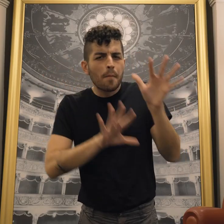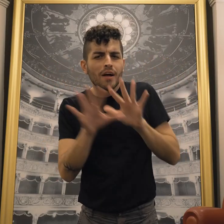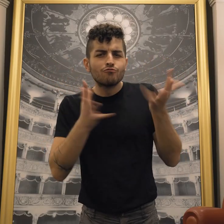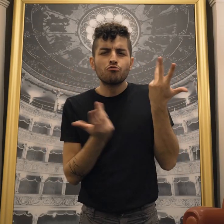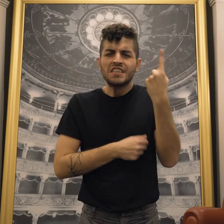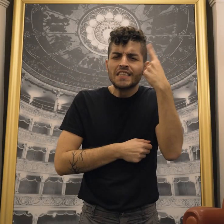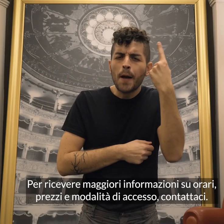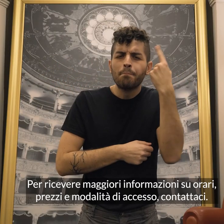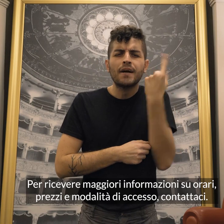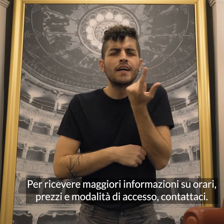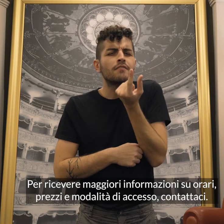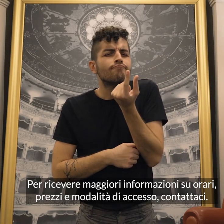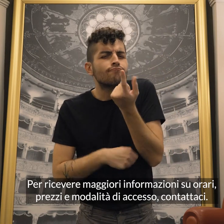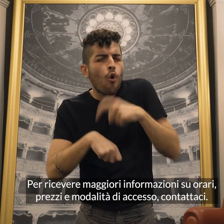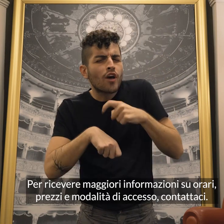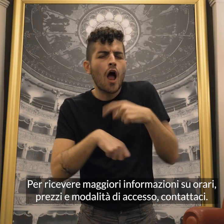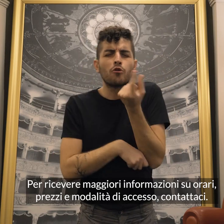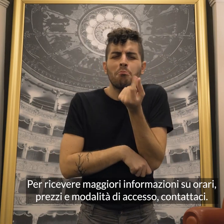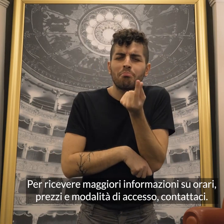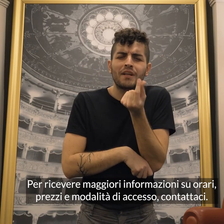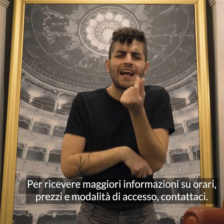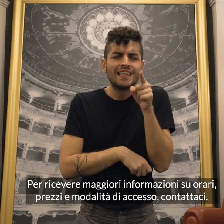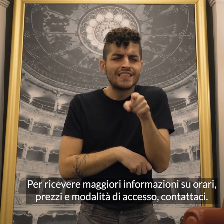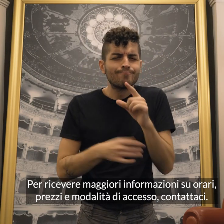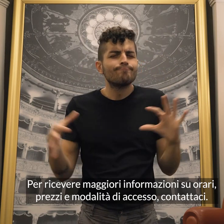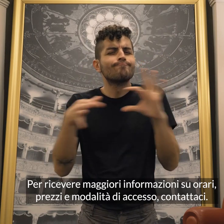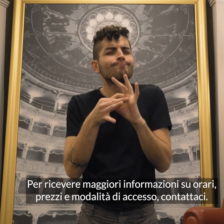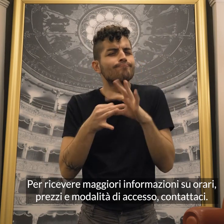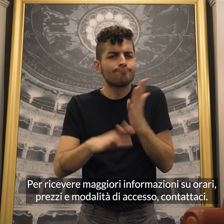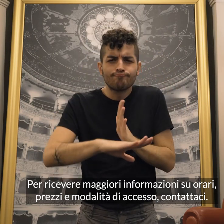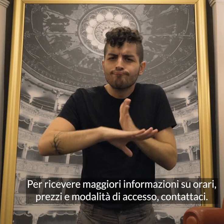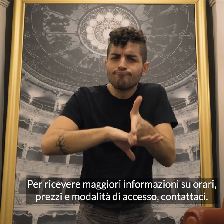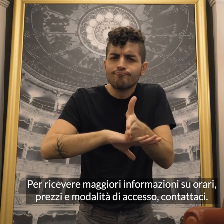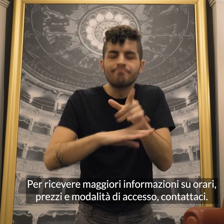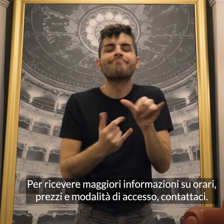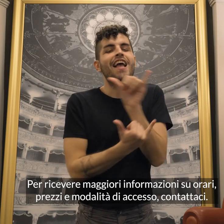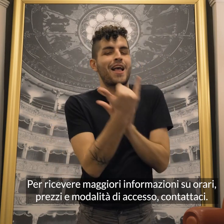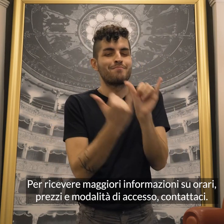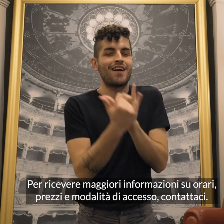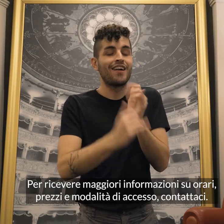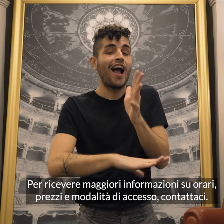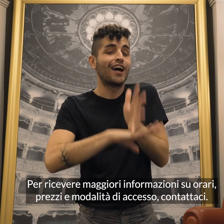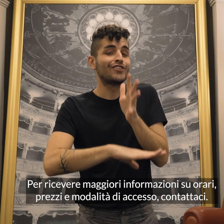Per ricevere maggiori informazioni su orari, prezzi e modalità di accesso contattaci